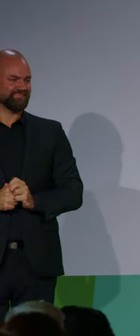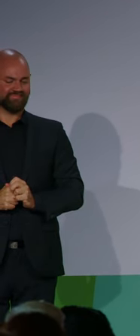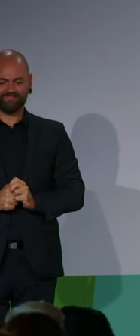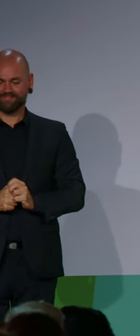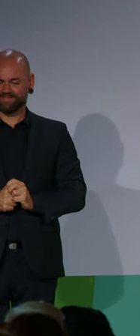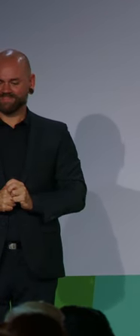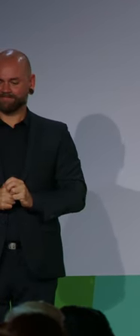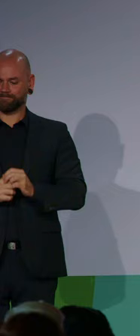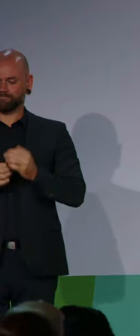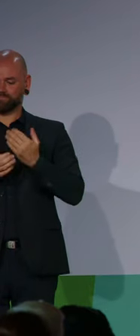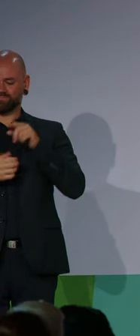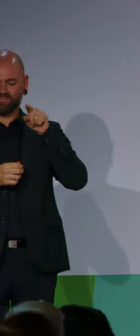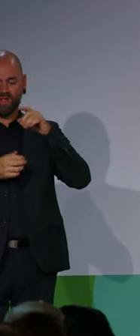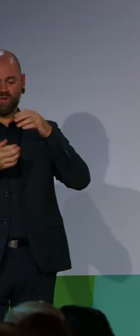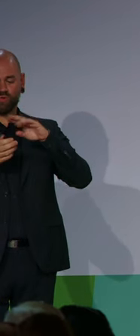umzusetzen.